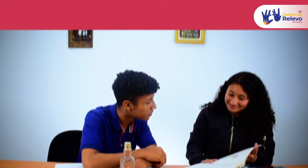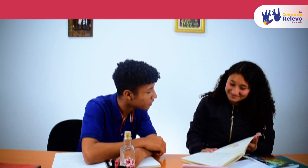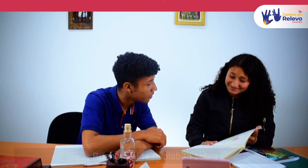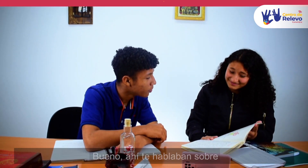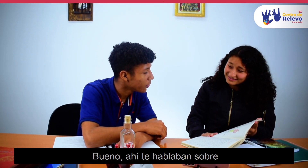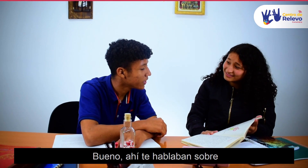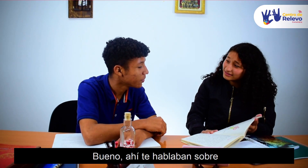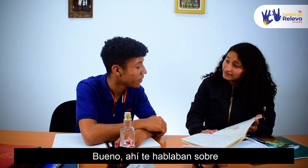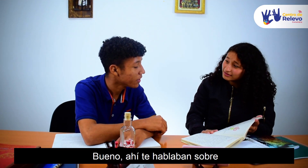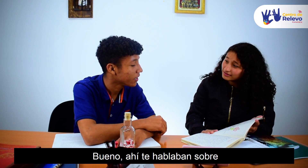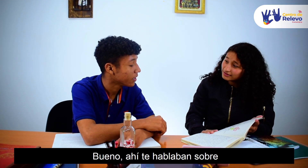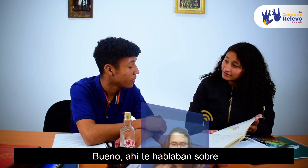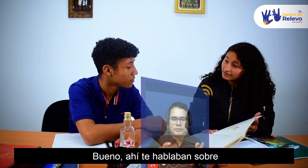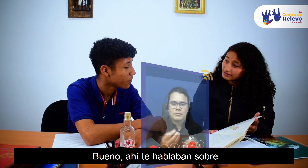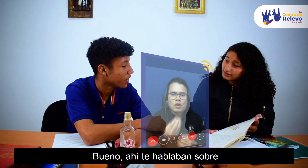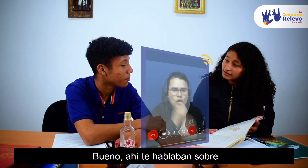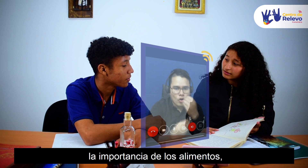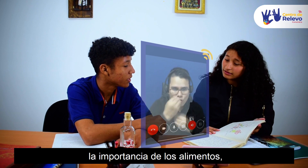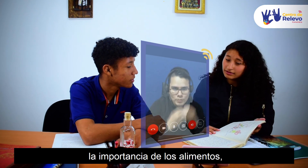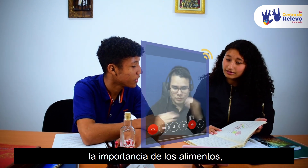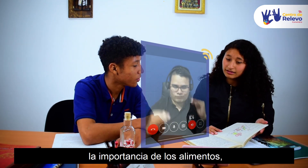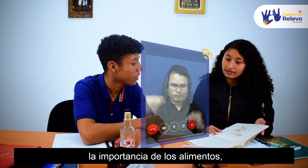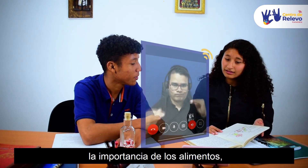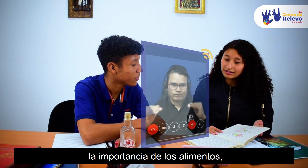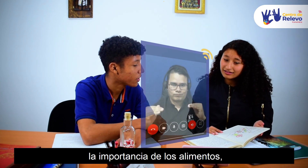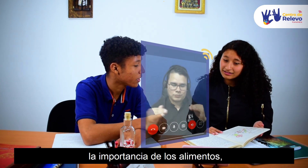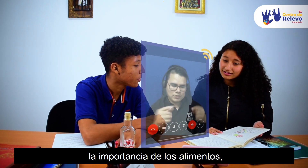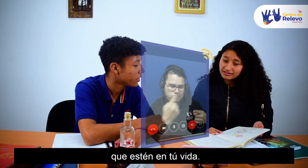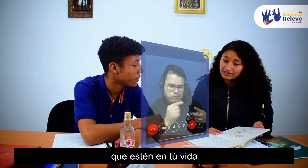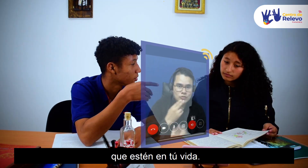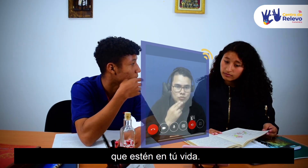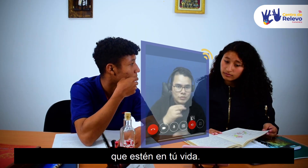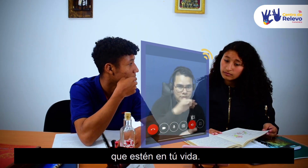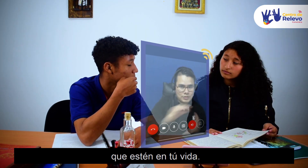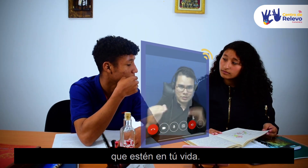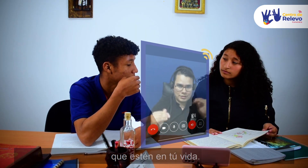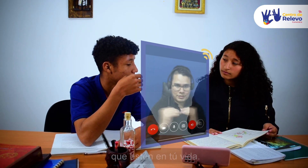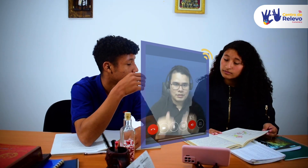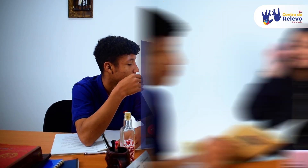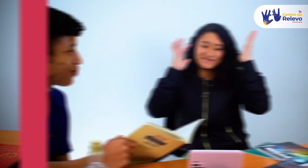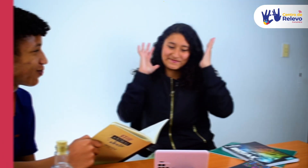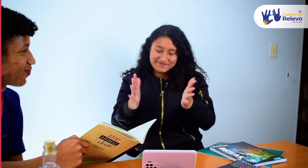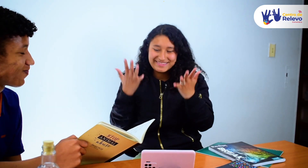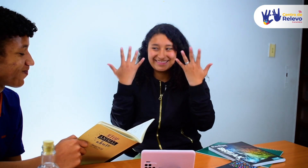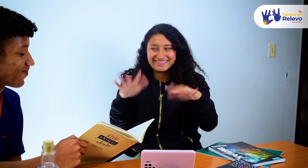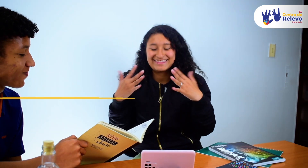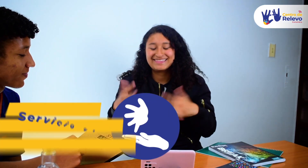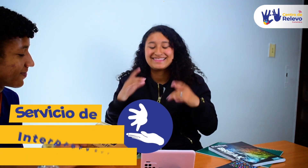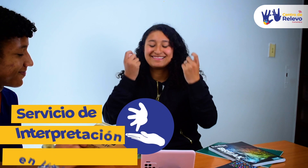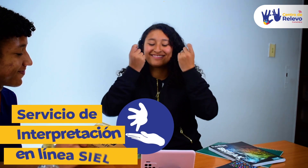Bueno, ahí te hablaban sobre la importancia de los alimentos que guardes en vida. Servicio de interpretación